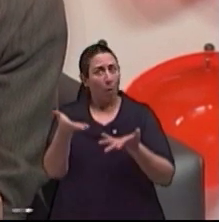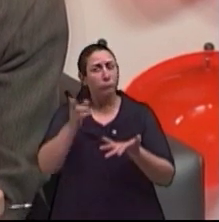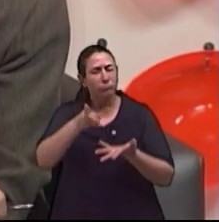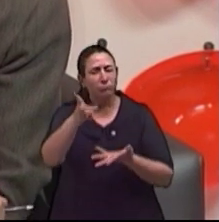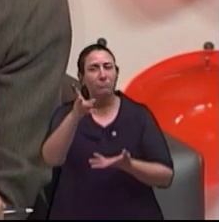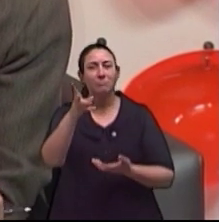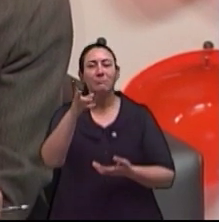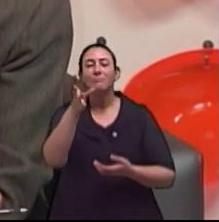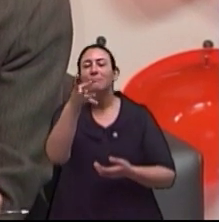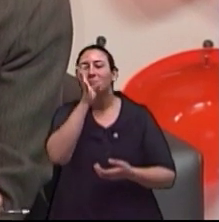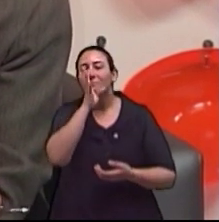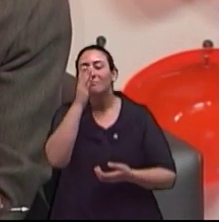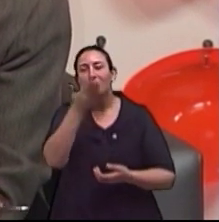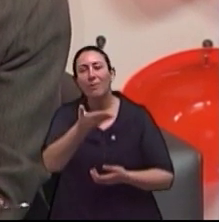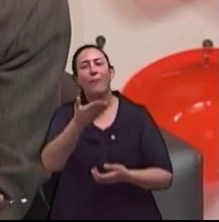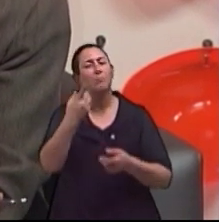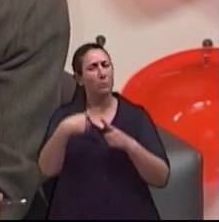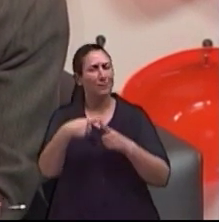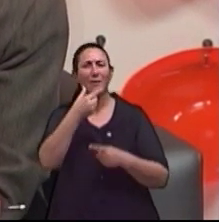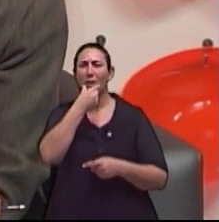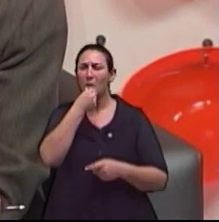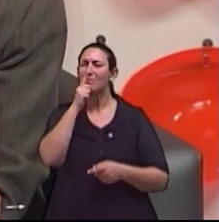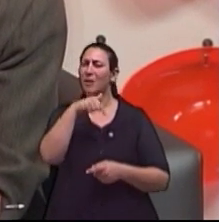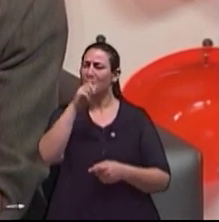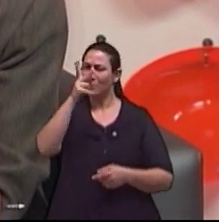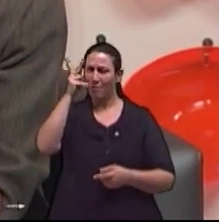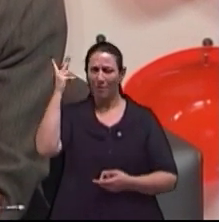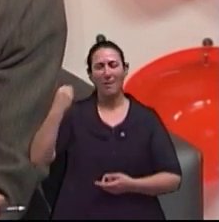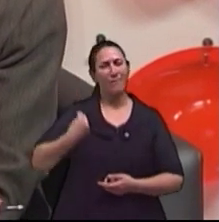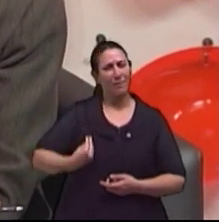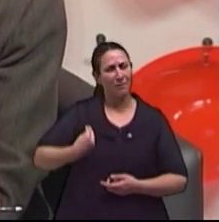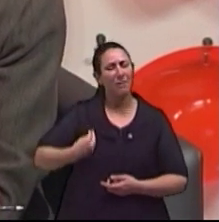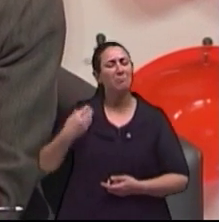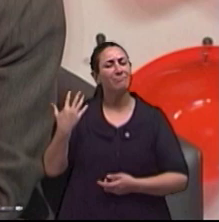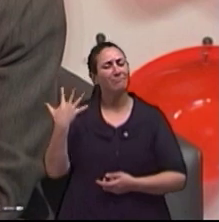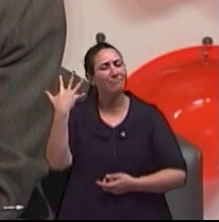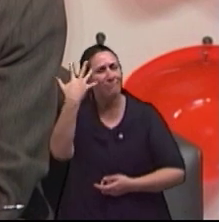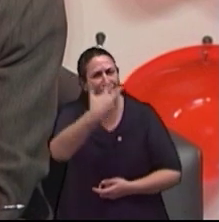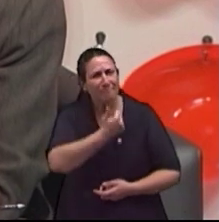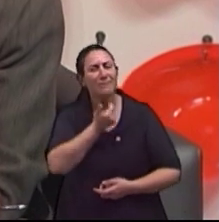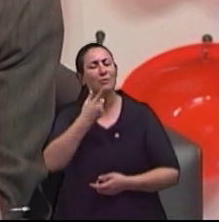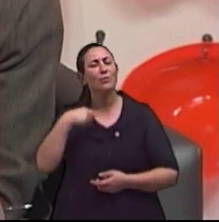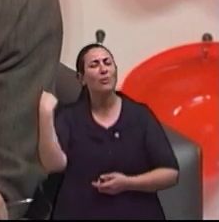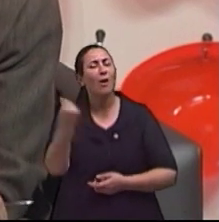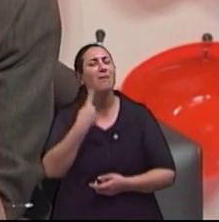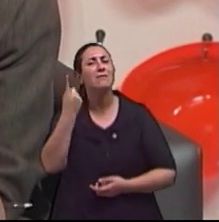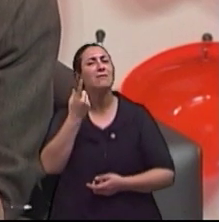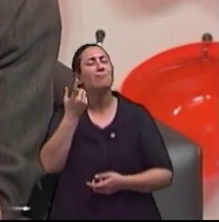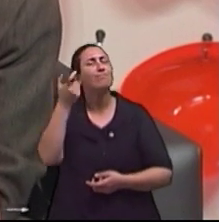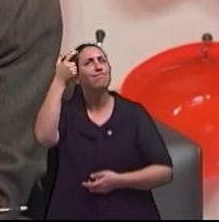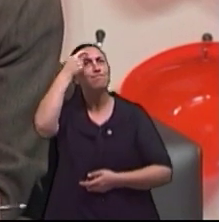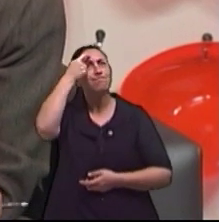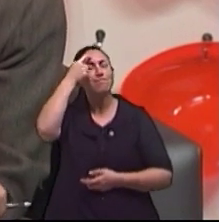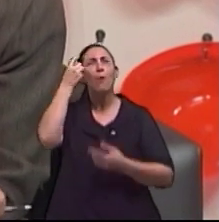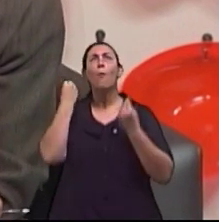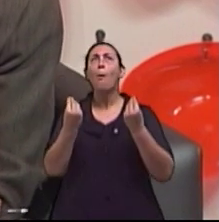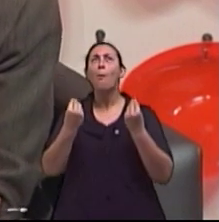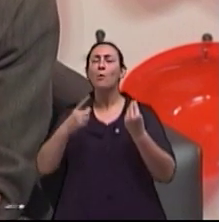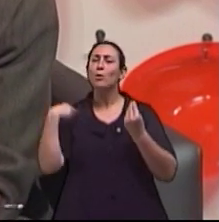nosso VT, porque é uma história de vida linda da gente ver e da gente tomar consciência como nós podemos contribuir mais para uma